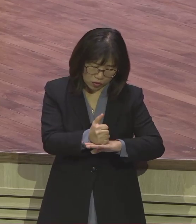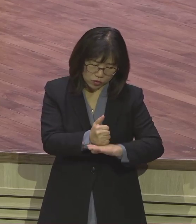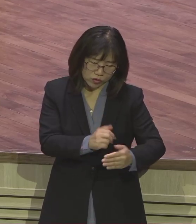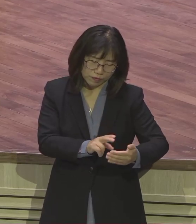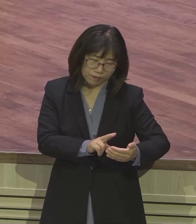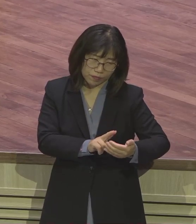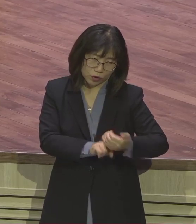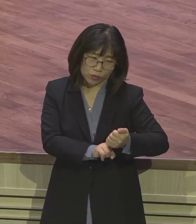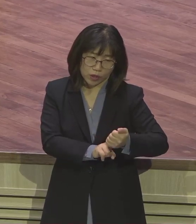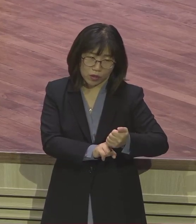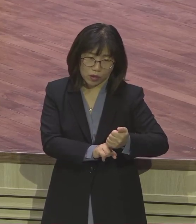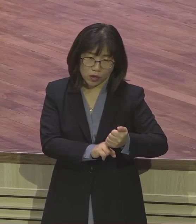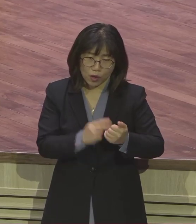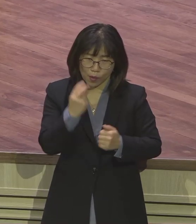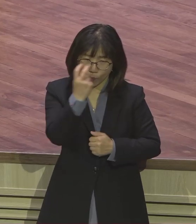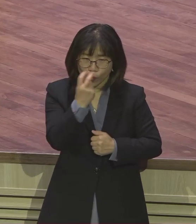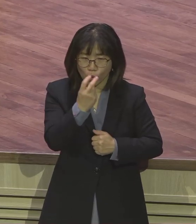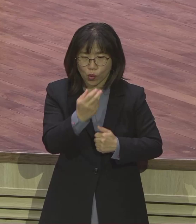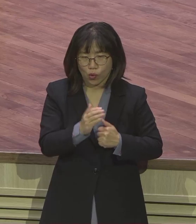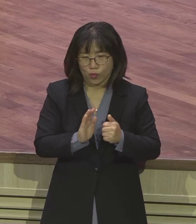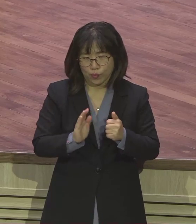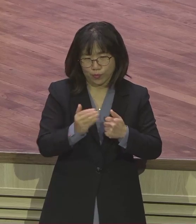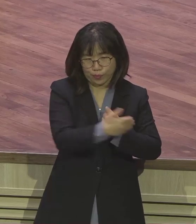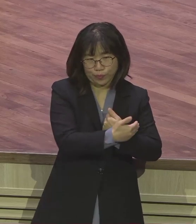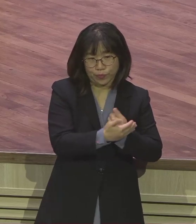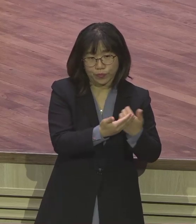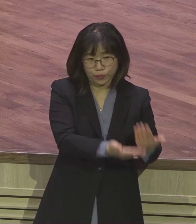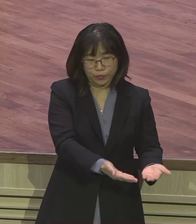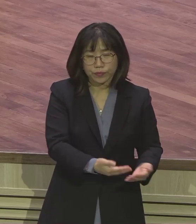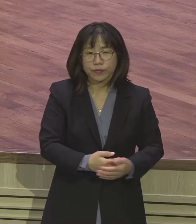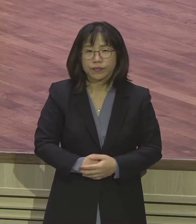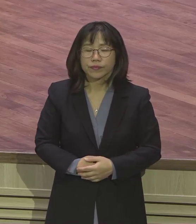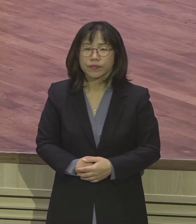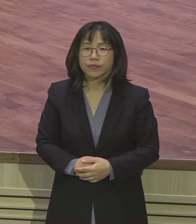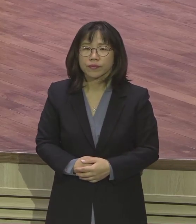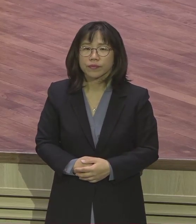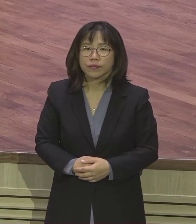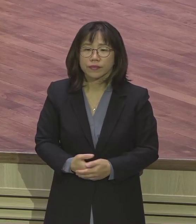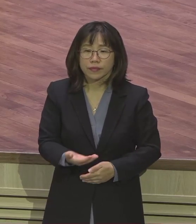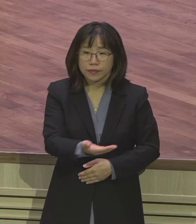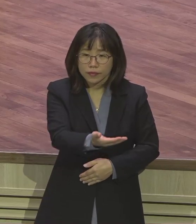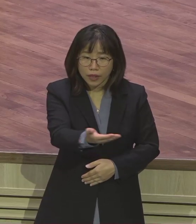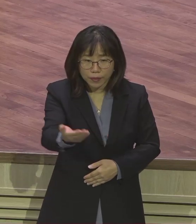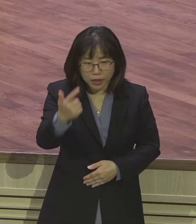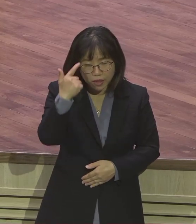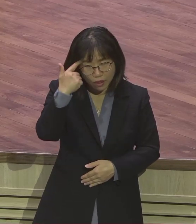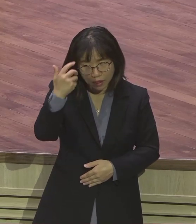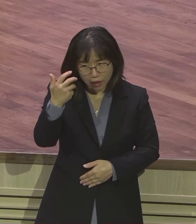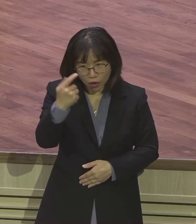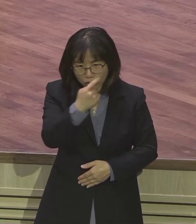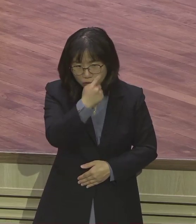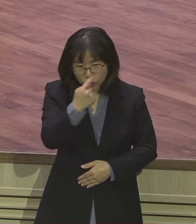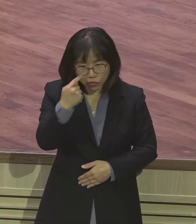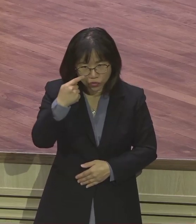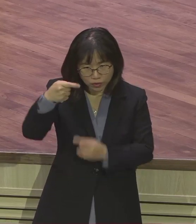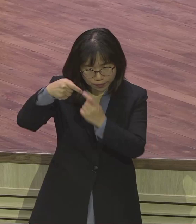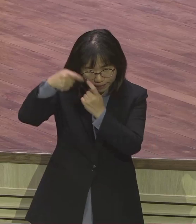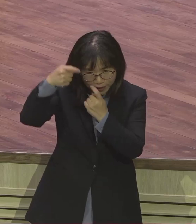신앙상에서 가장 중요한 것이 뭐냐. 여기서 뭘 봐야 되느냐. 영직인 눈이에요. 영직인 눈이 열려야 돼요. 여러분